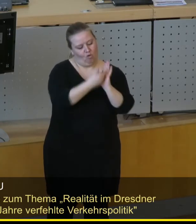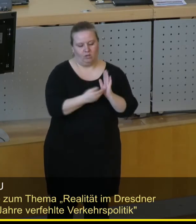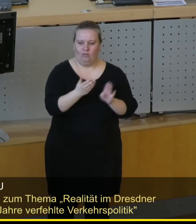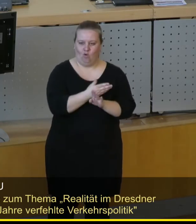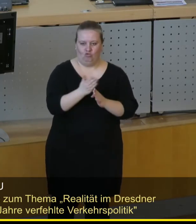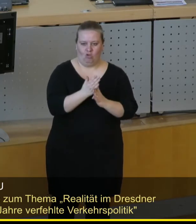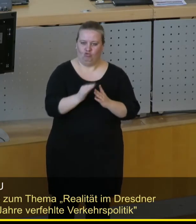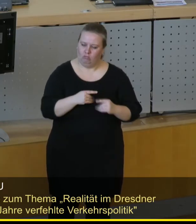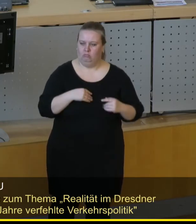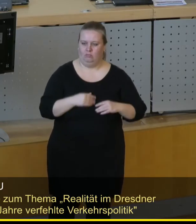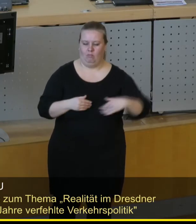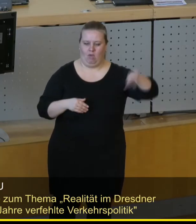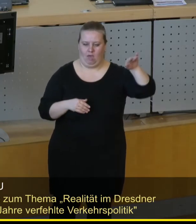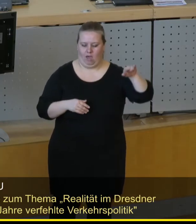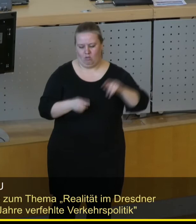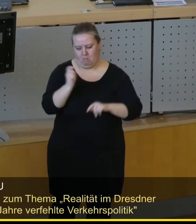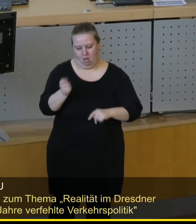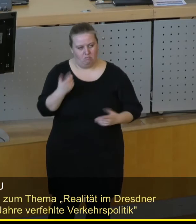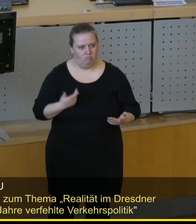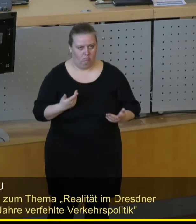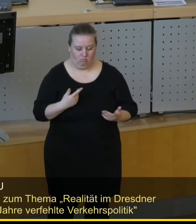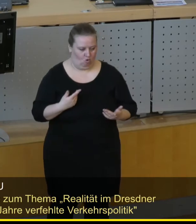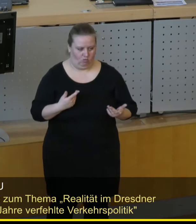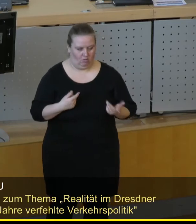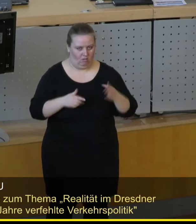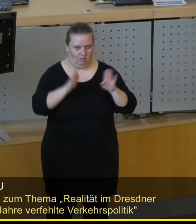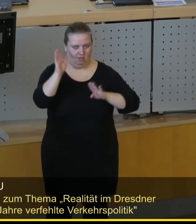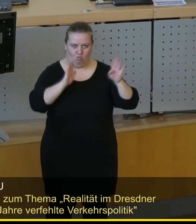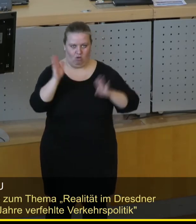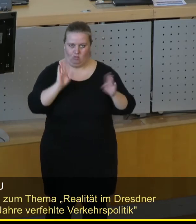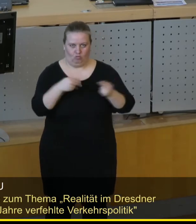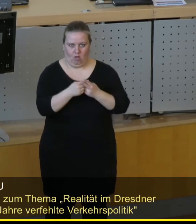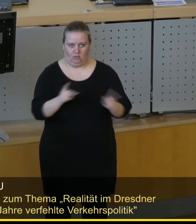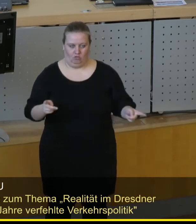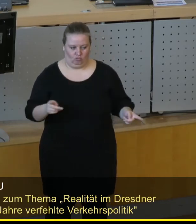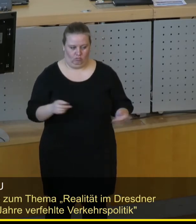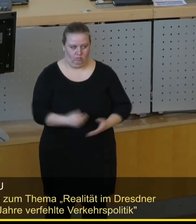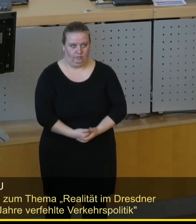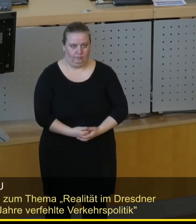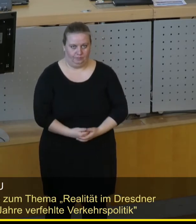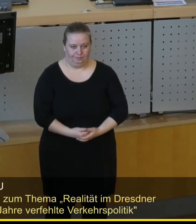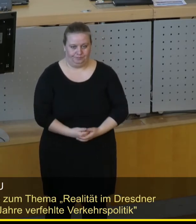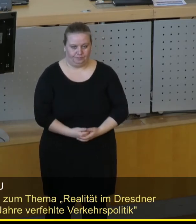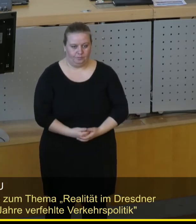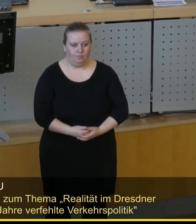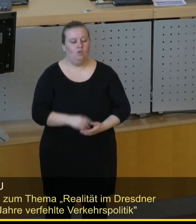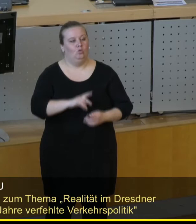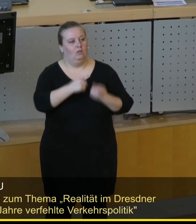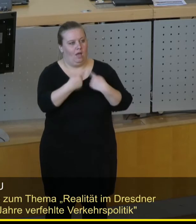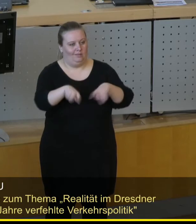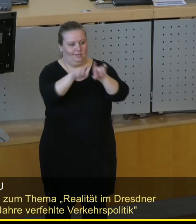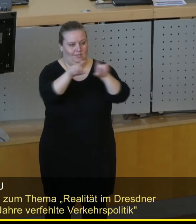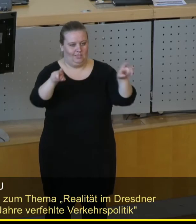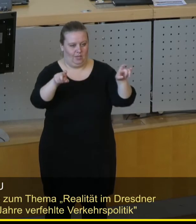und entsprechend durchgestimmt. Das ist auch demokratisch nicht okay aus meiner Sicht. Und ein weiteres